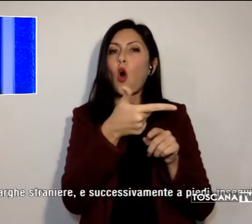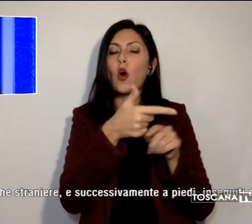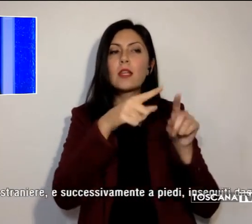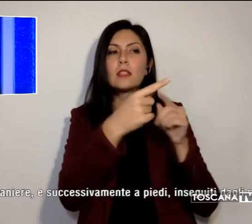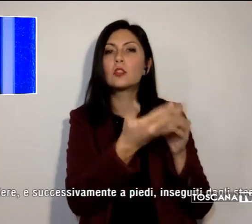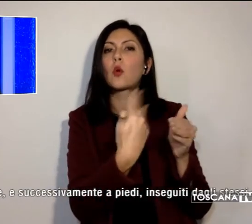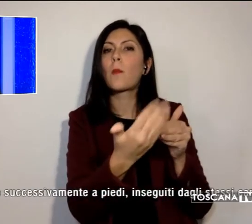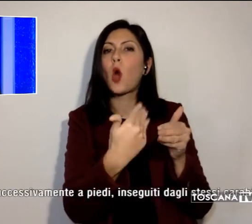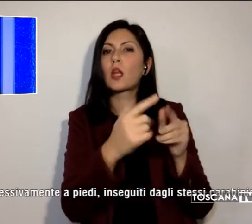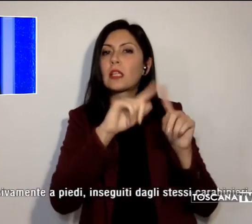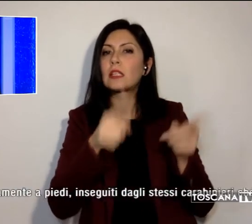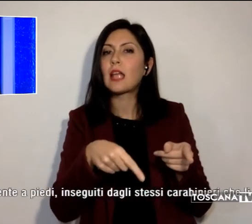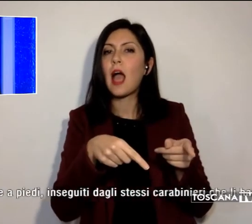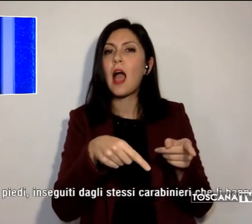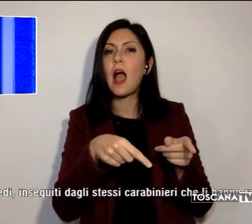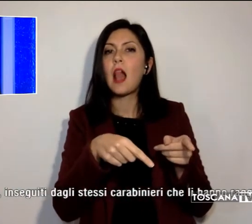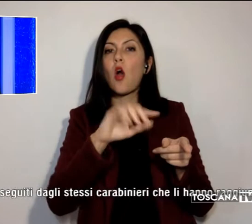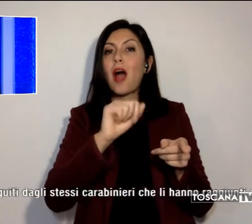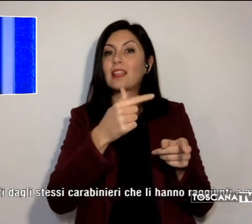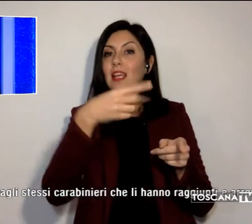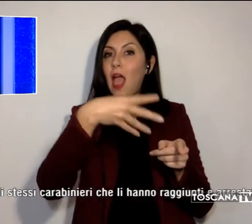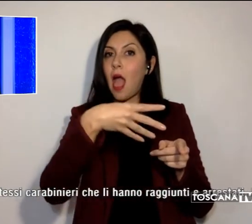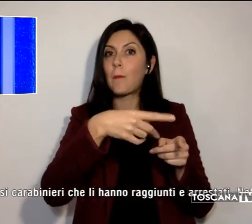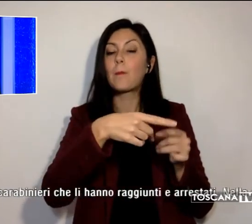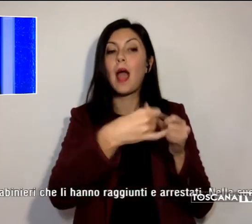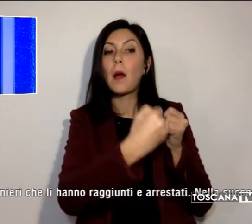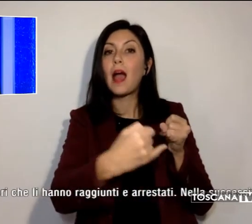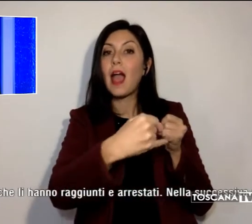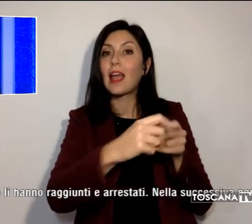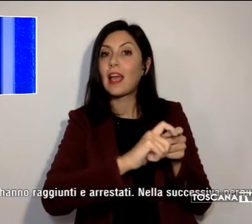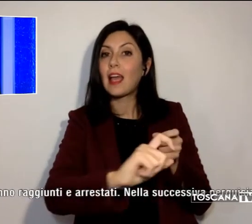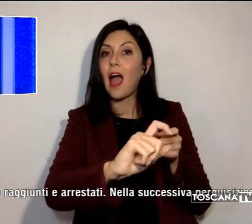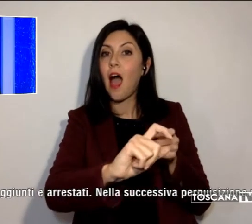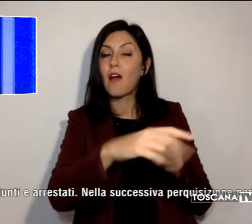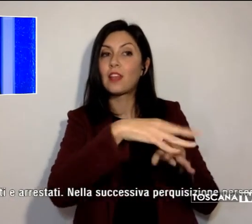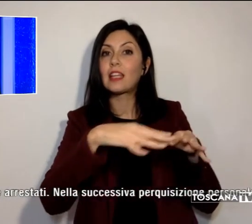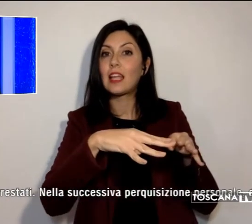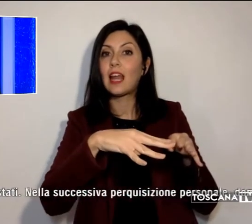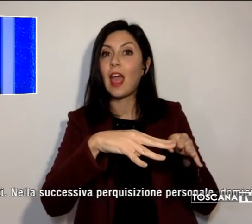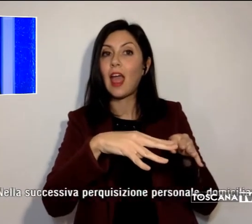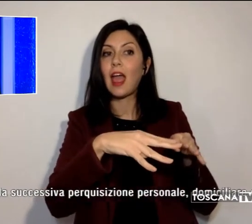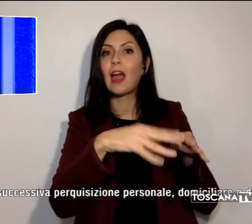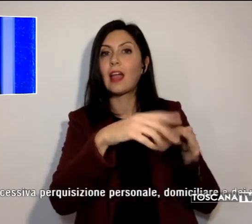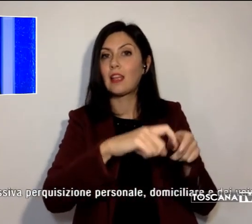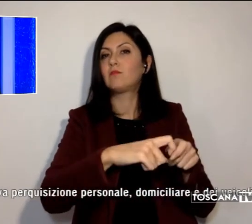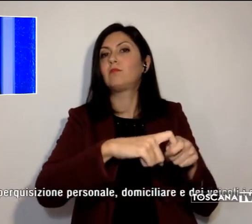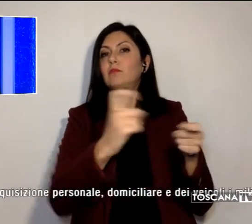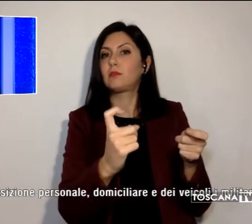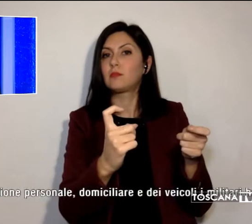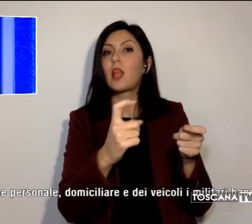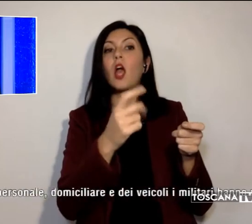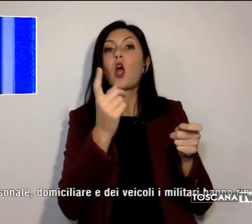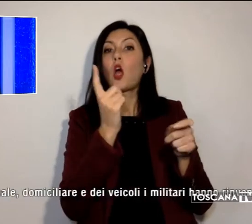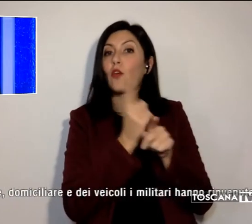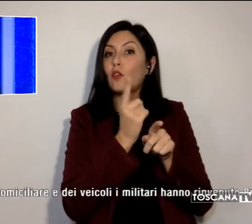e sradicato i cavi di rete per collegarli a un dispositivo elettronico che